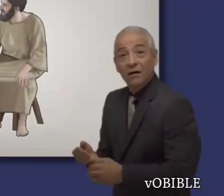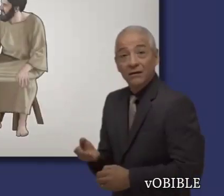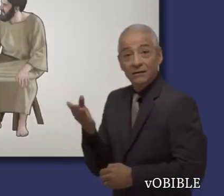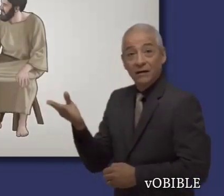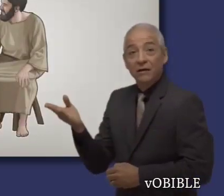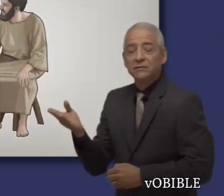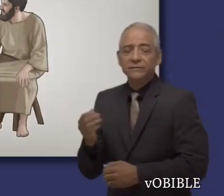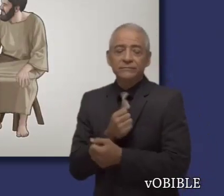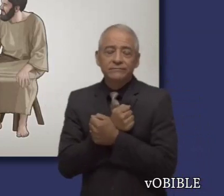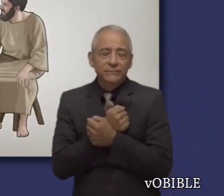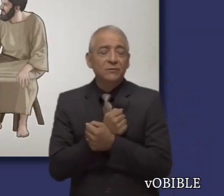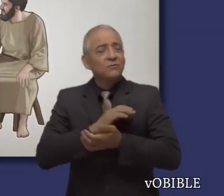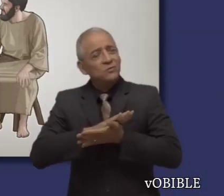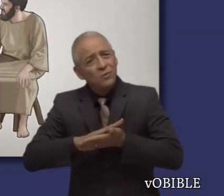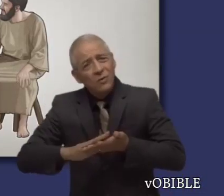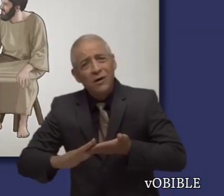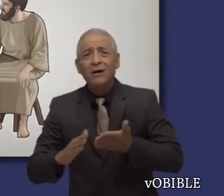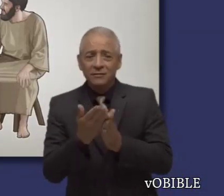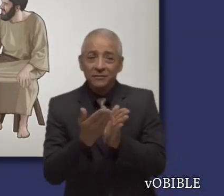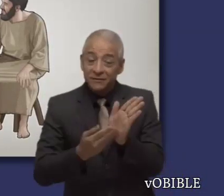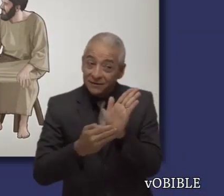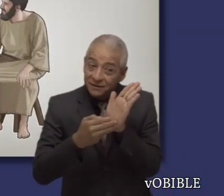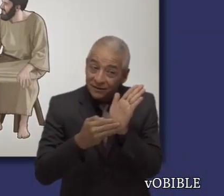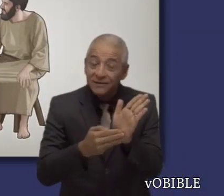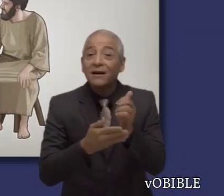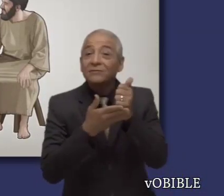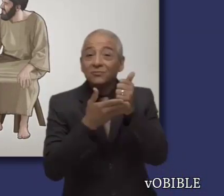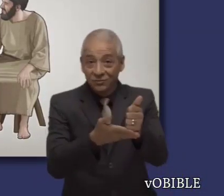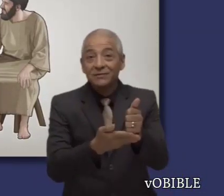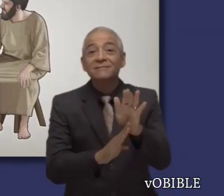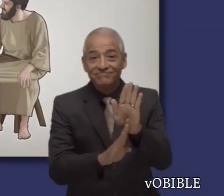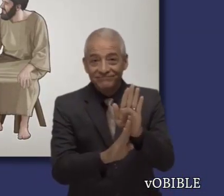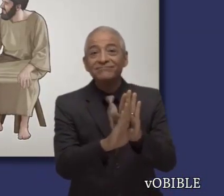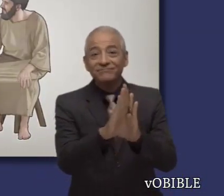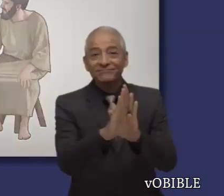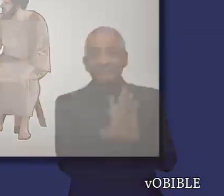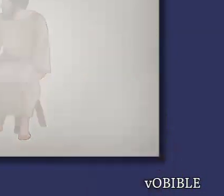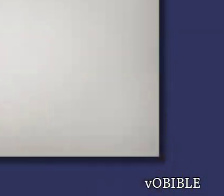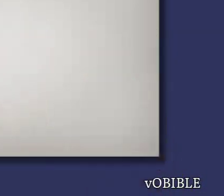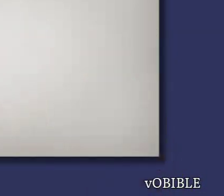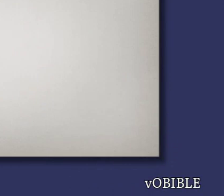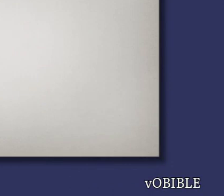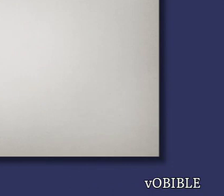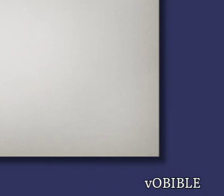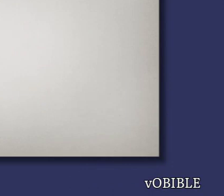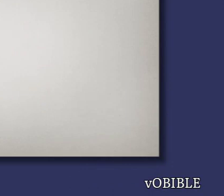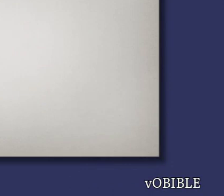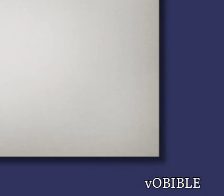Ellos orarán por él con fe y le darán cariñosos consejos bíblicos para ayudarlo a recuperarse.